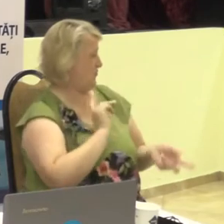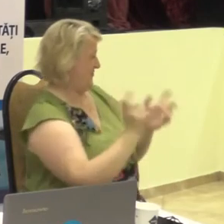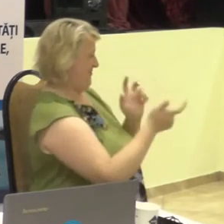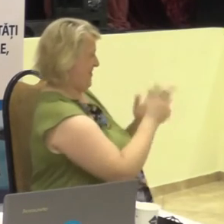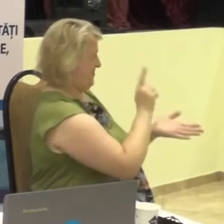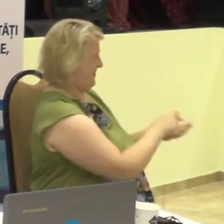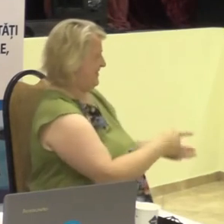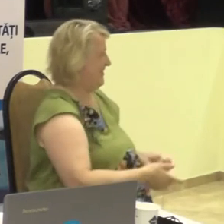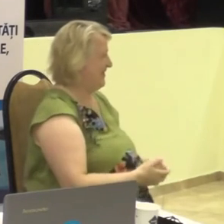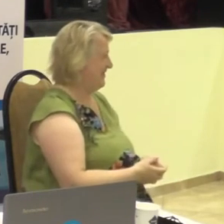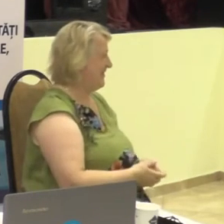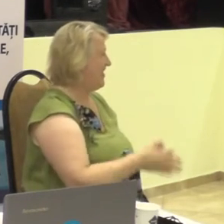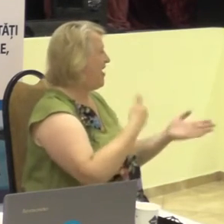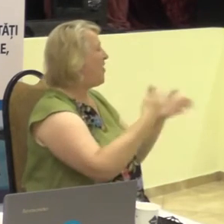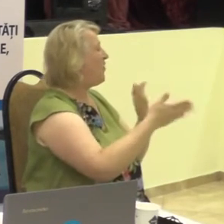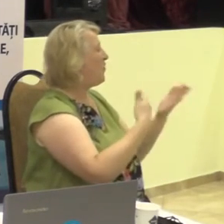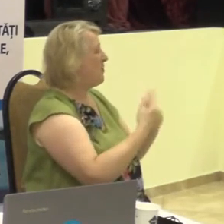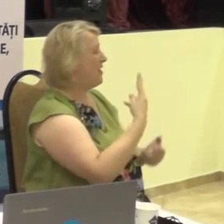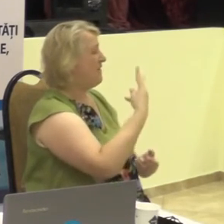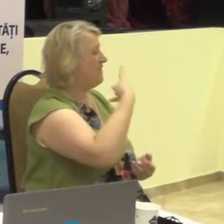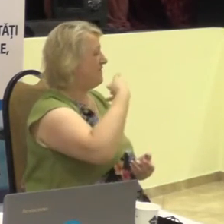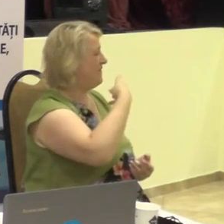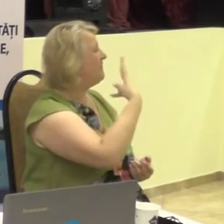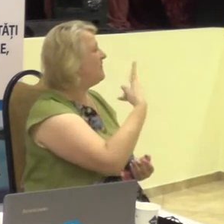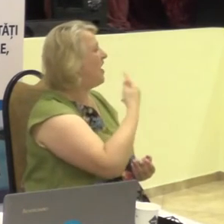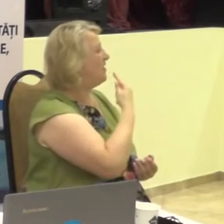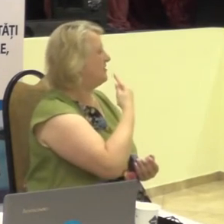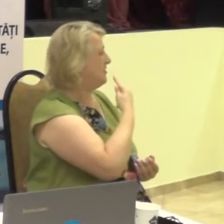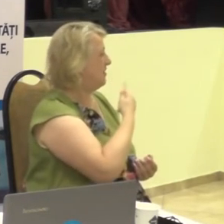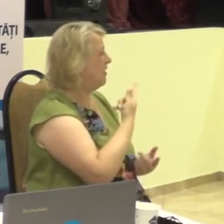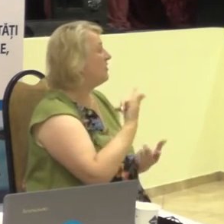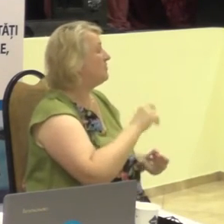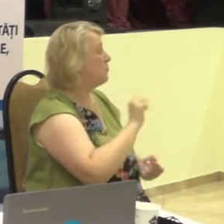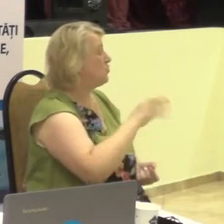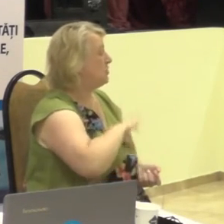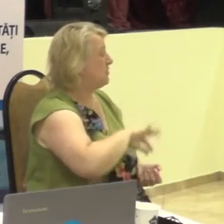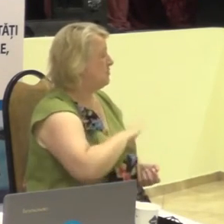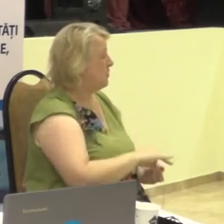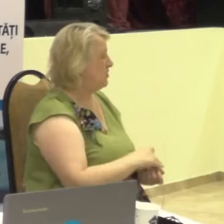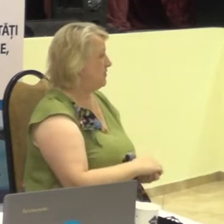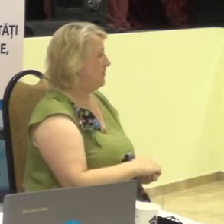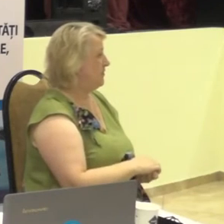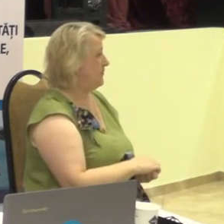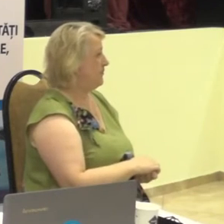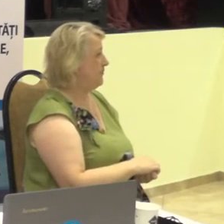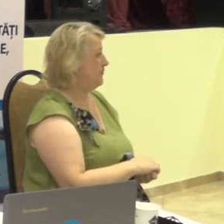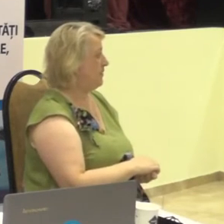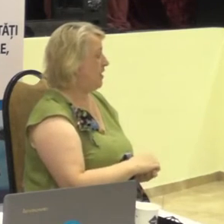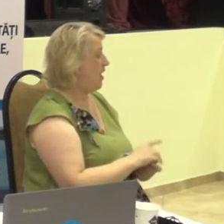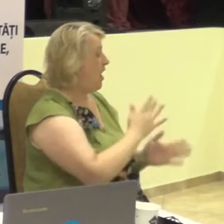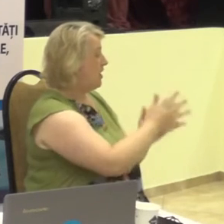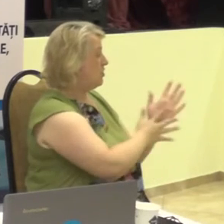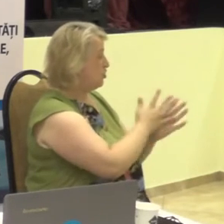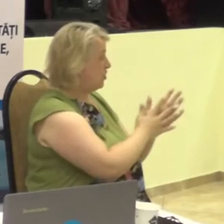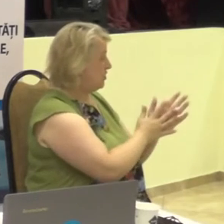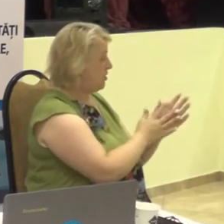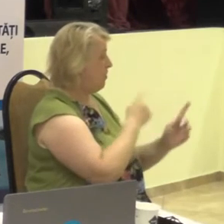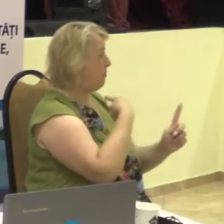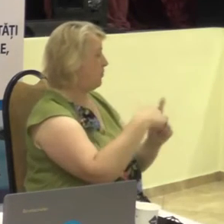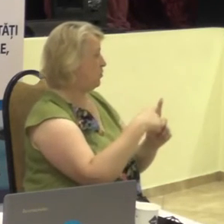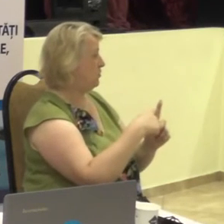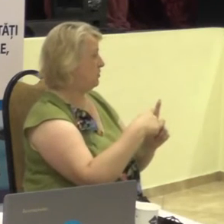Comunicarea bilingvă, unde putem să folosim și limbajul semnelor,